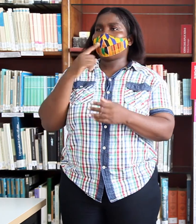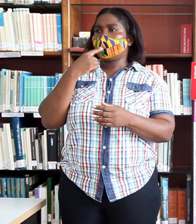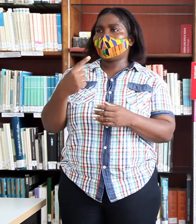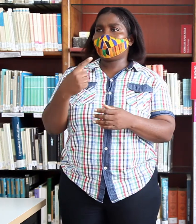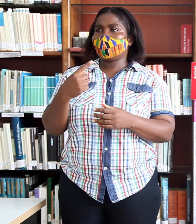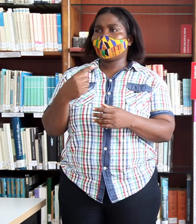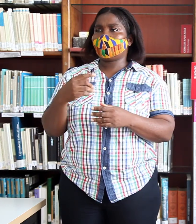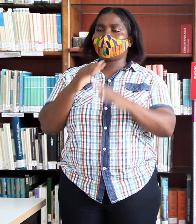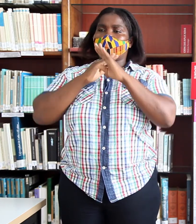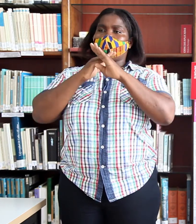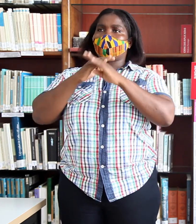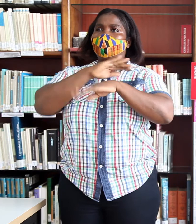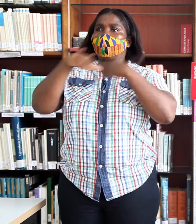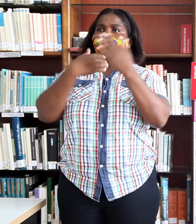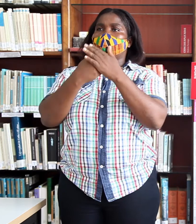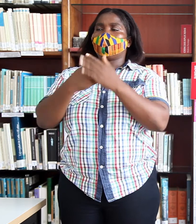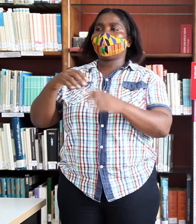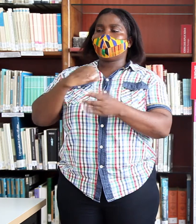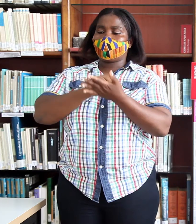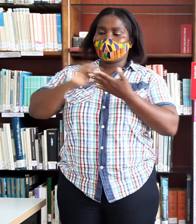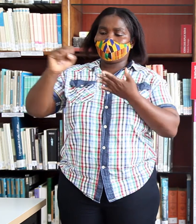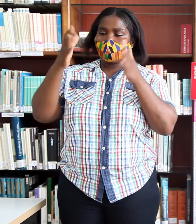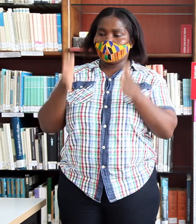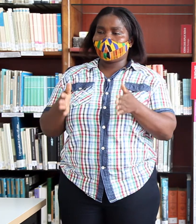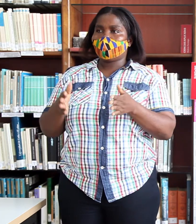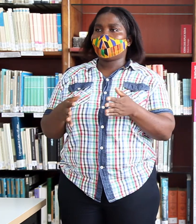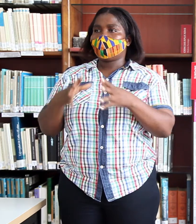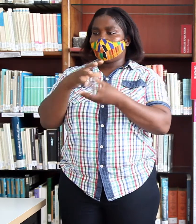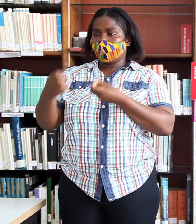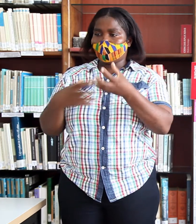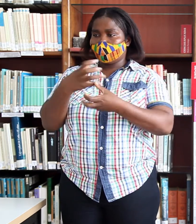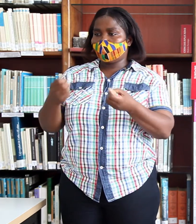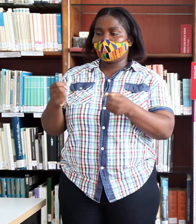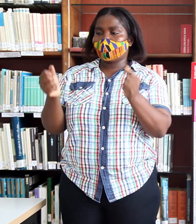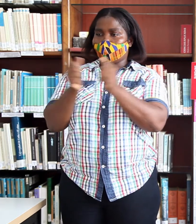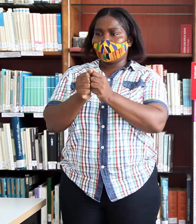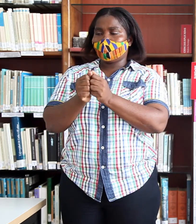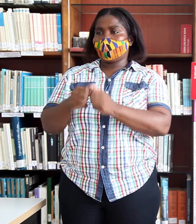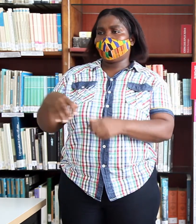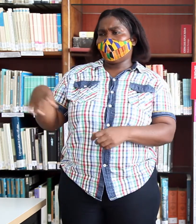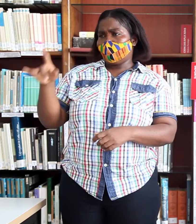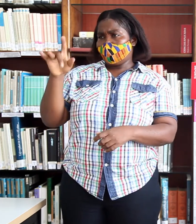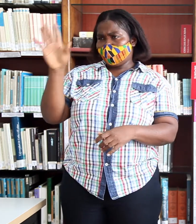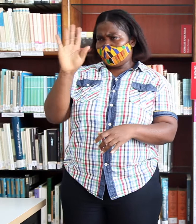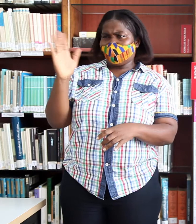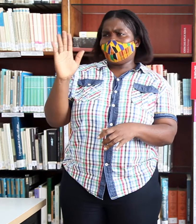los protocolos sociales. Se entremezclan con fantasmas,